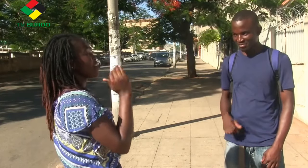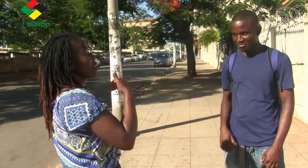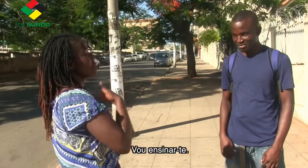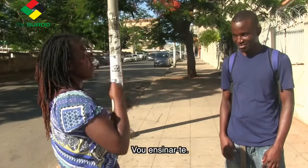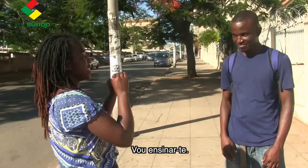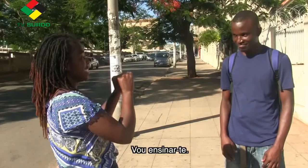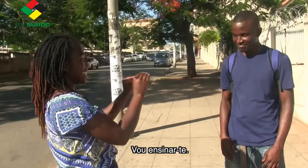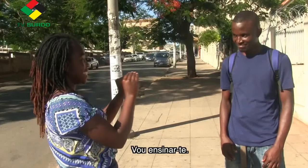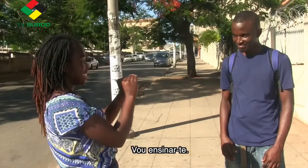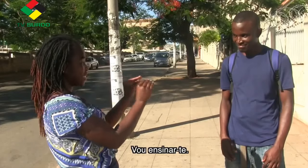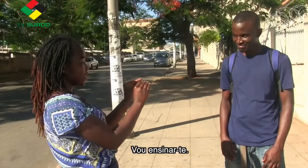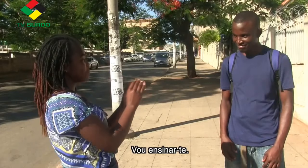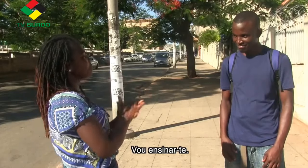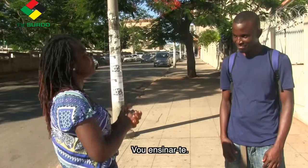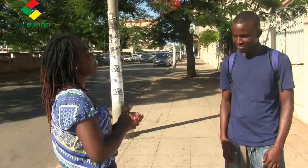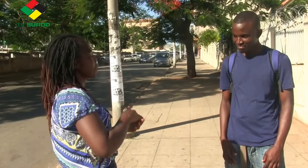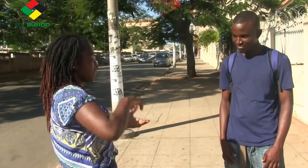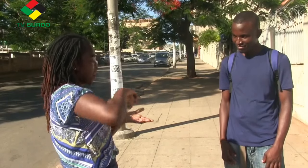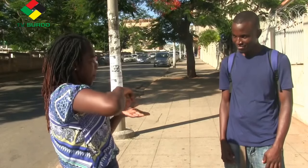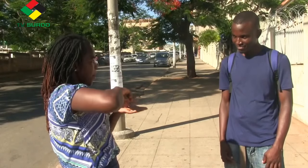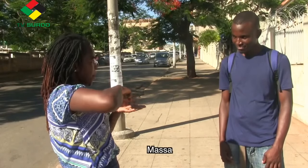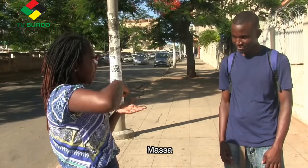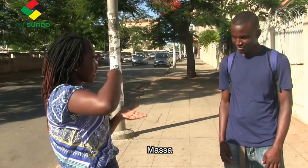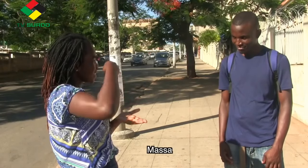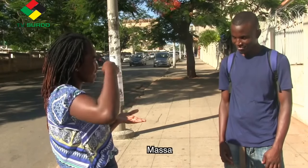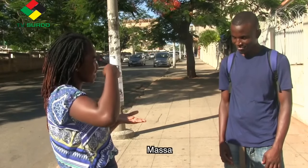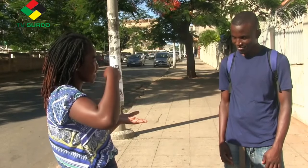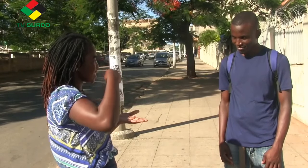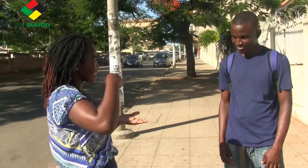Vou ensinar-te. Massa.